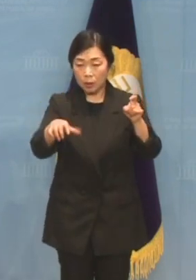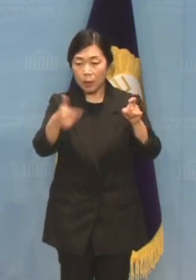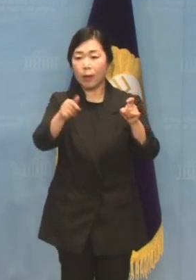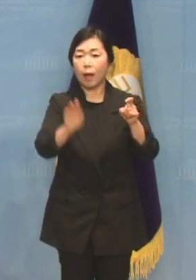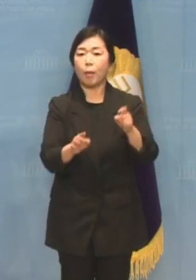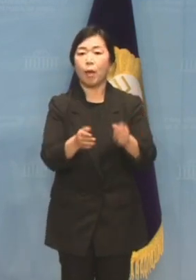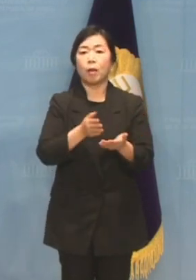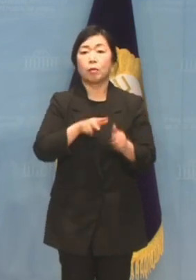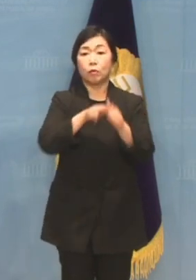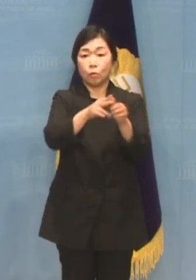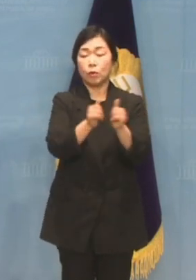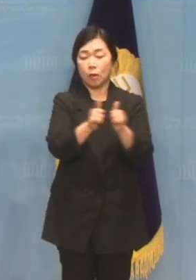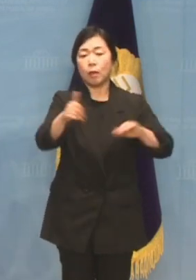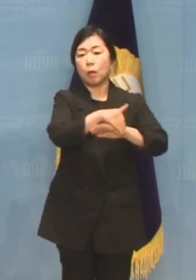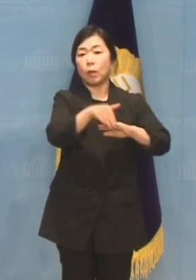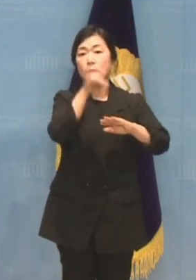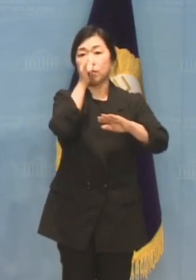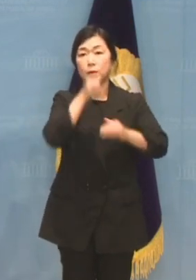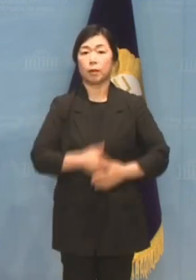진보당